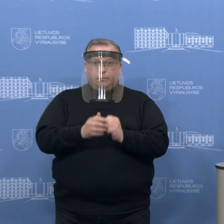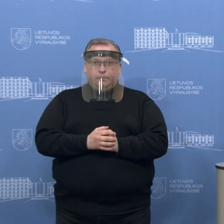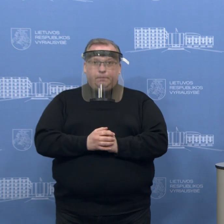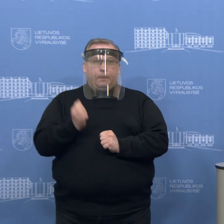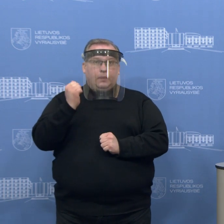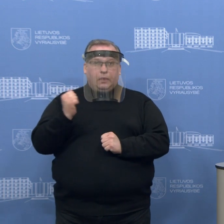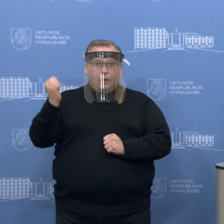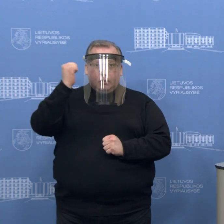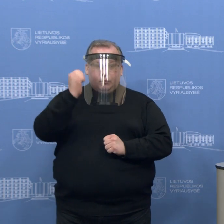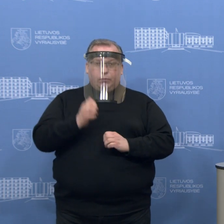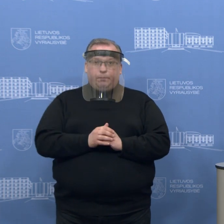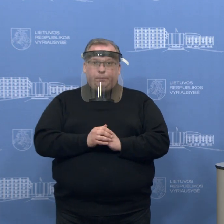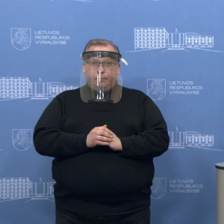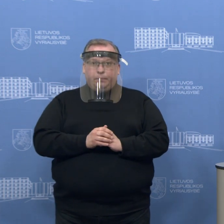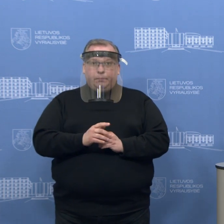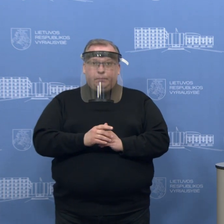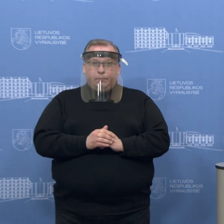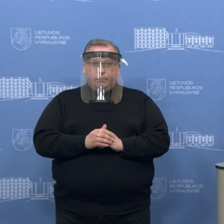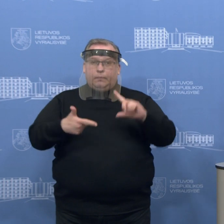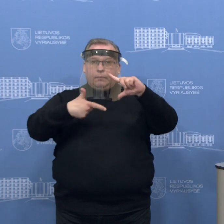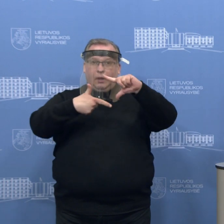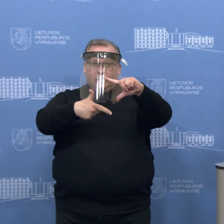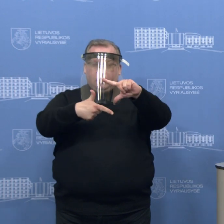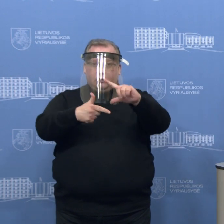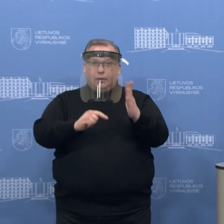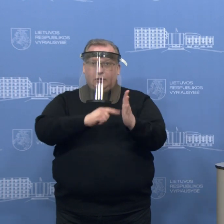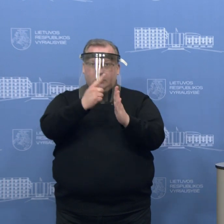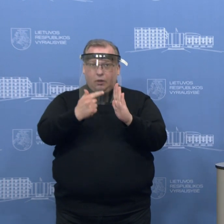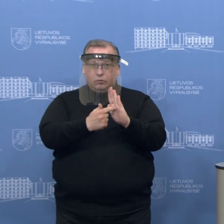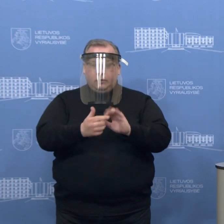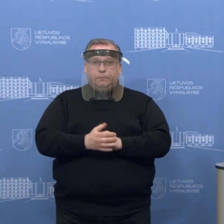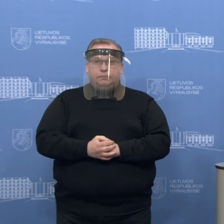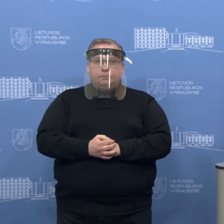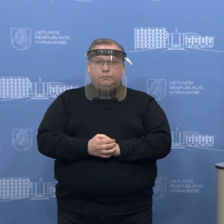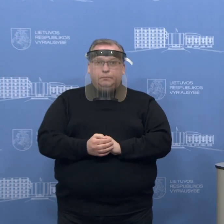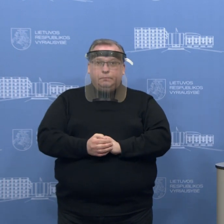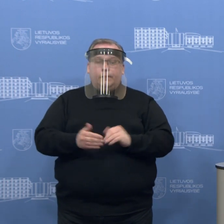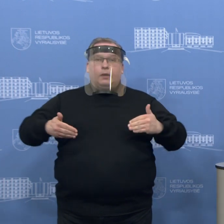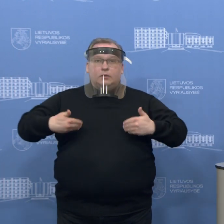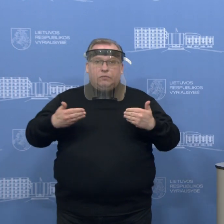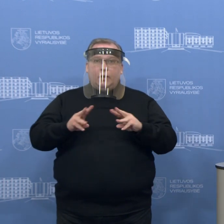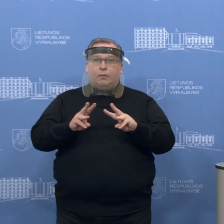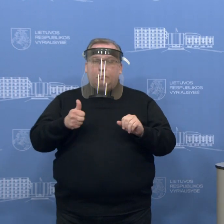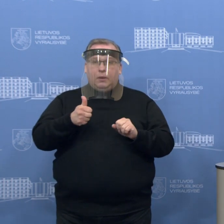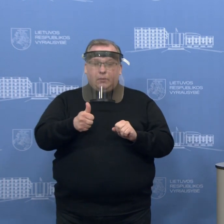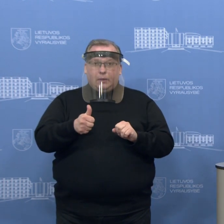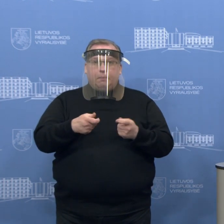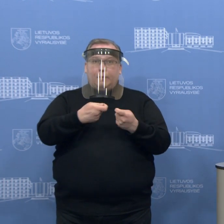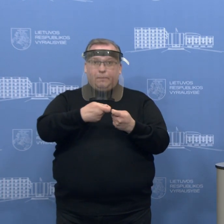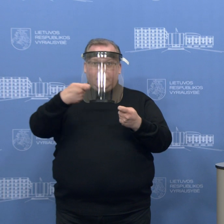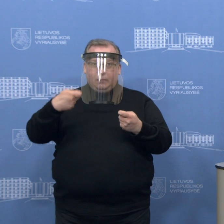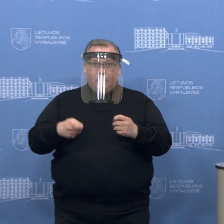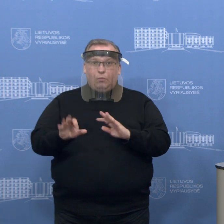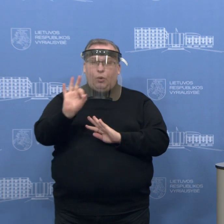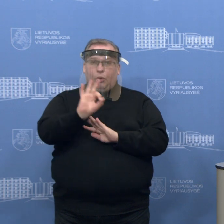Dėkui, Ignai. Toliau LRT Žygindas Abramaitis, prašau. Pabadiena, premieria, tęsiam tūkutik